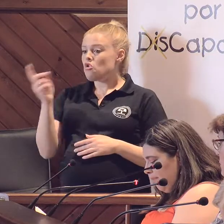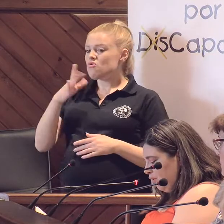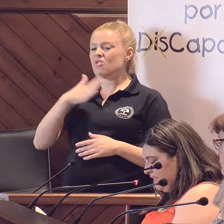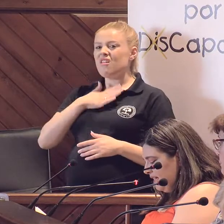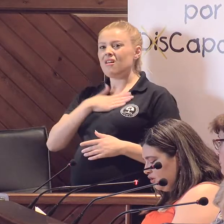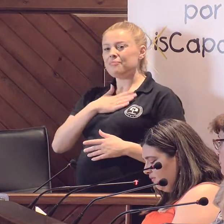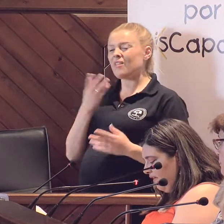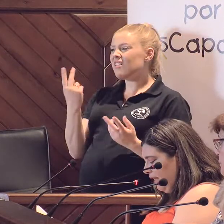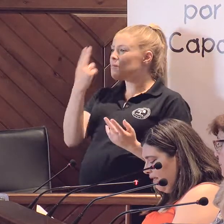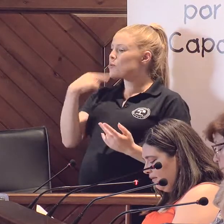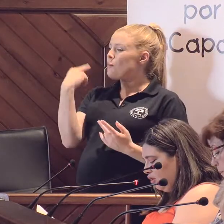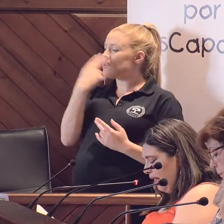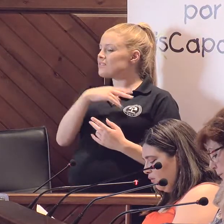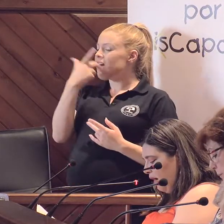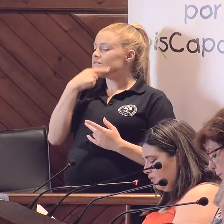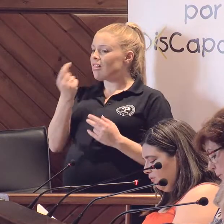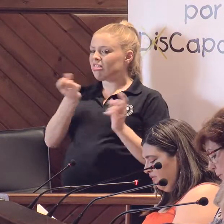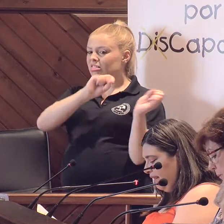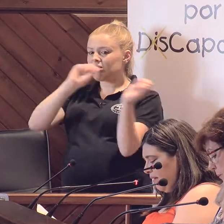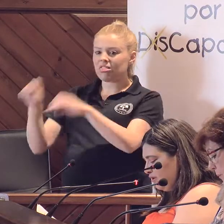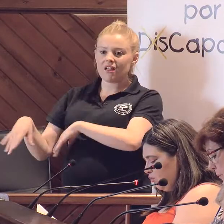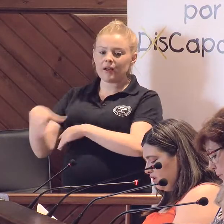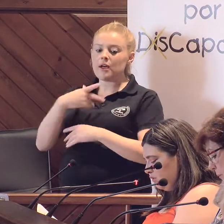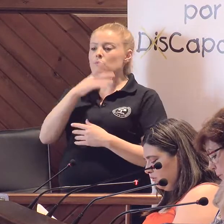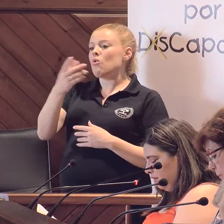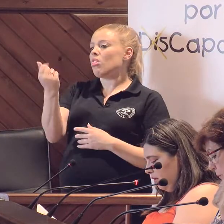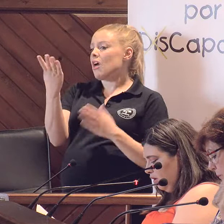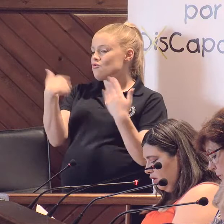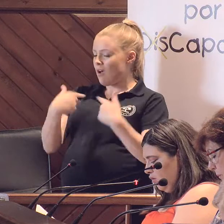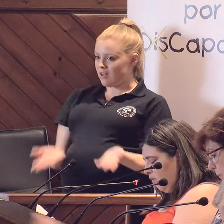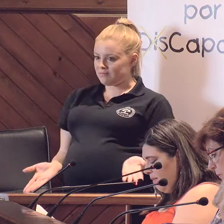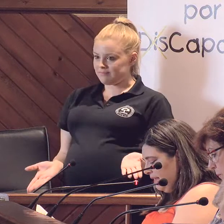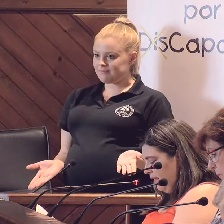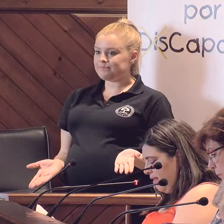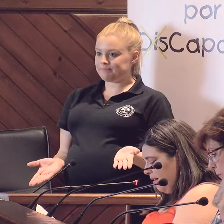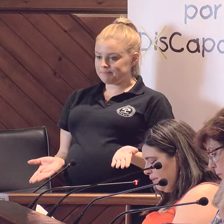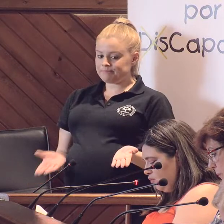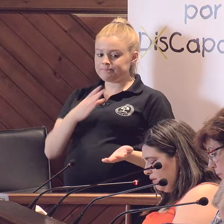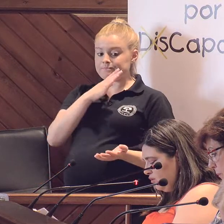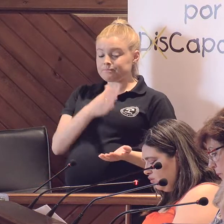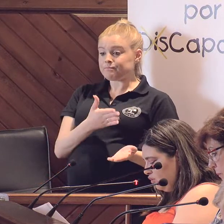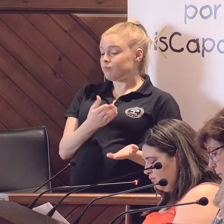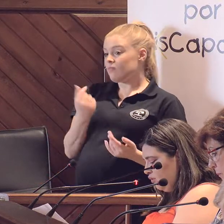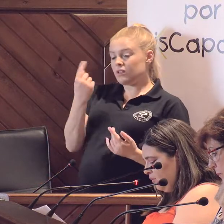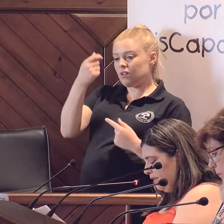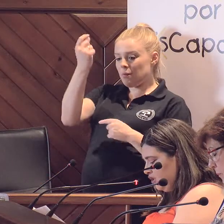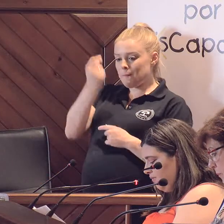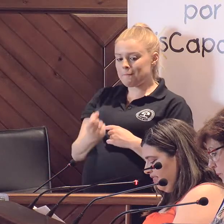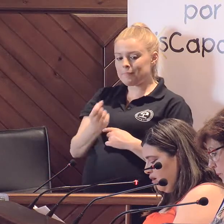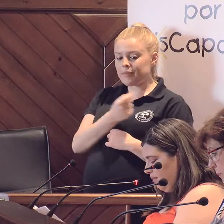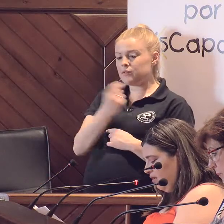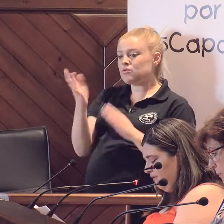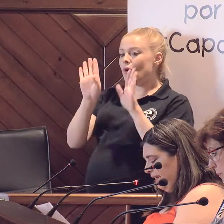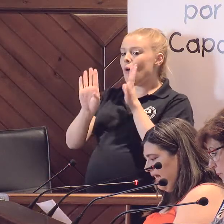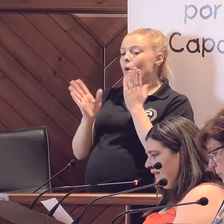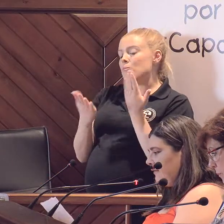y a las promesas que son fáciles de abandonar en un cajón por falta de presupuesto. No a una partida de más presupuestos somos nuestros